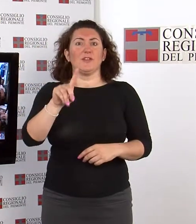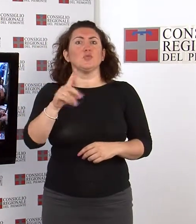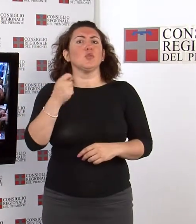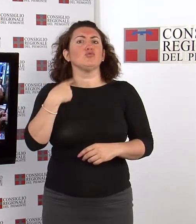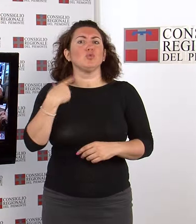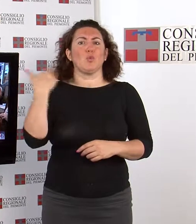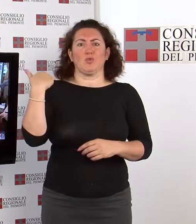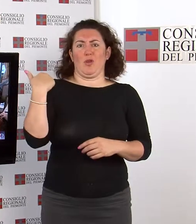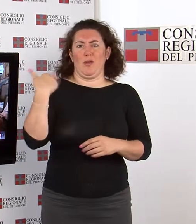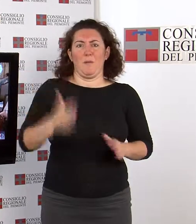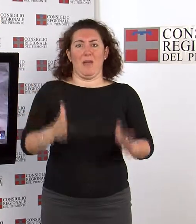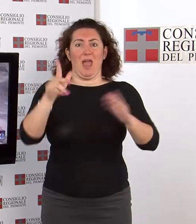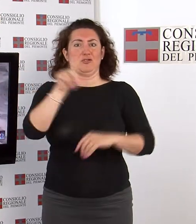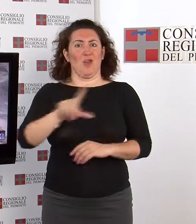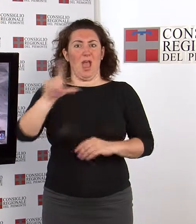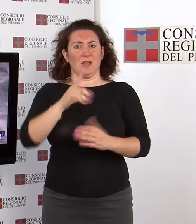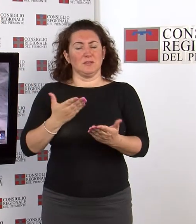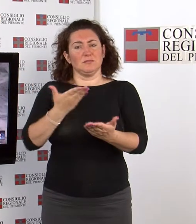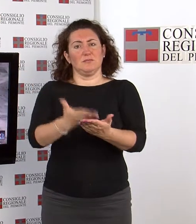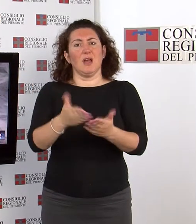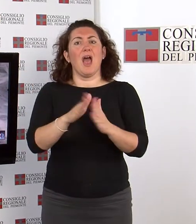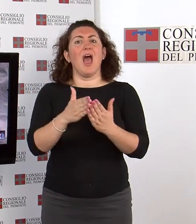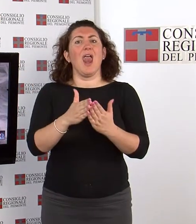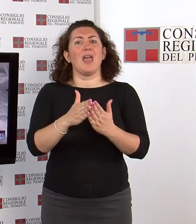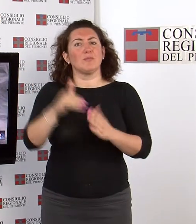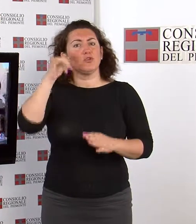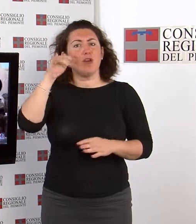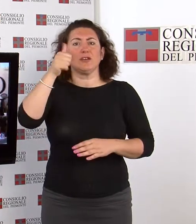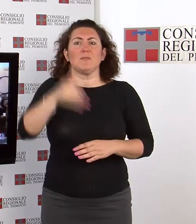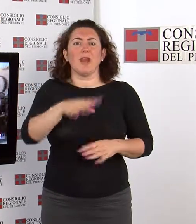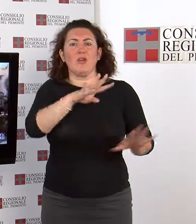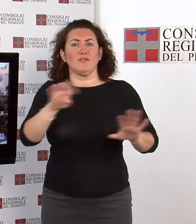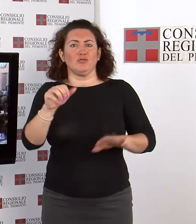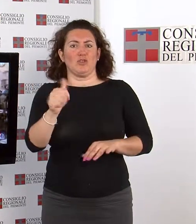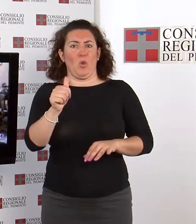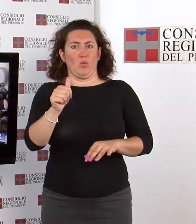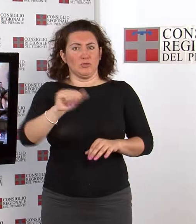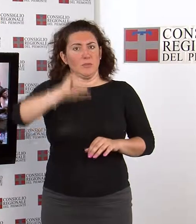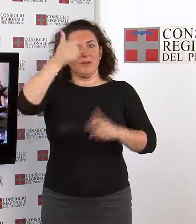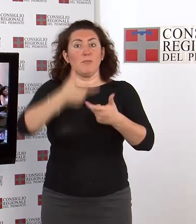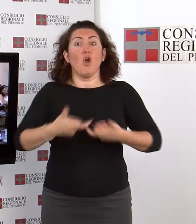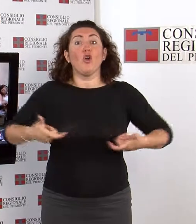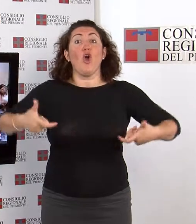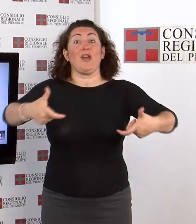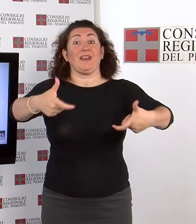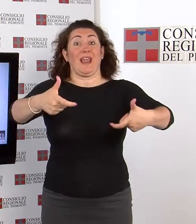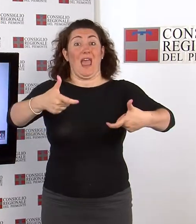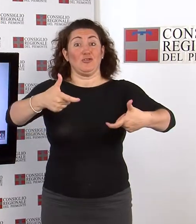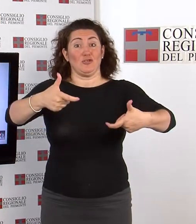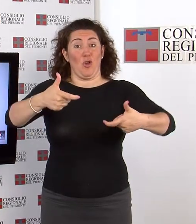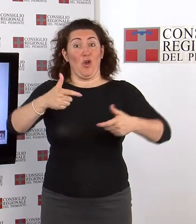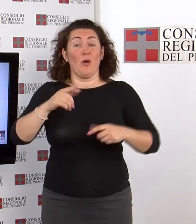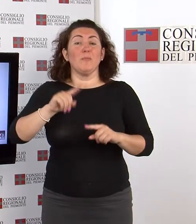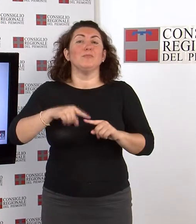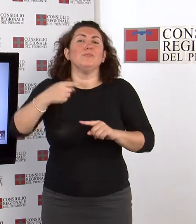Lascaris alla presentazione del libro Torino 1911, il primo congresso pro suffragio femminile a 50 anni dall'unità